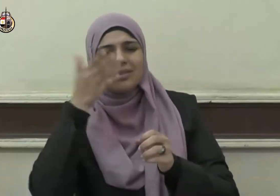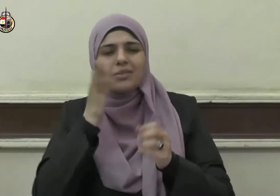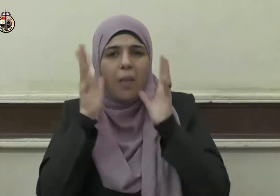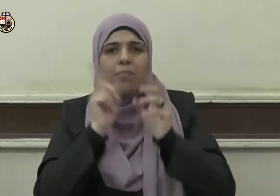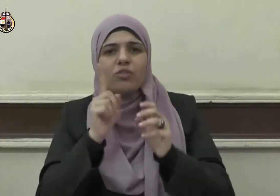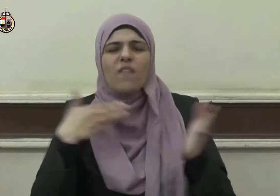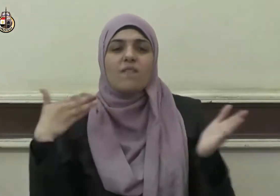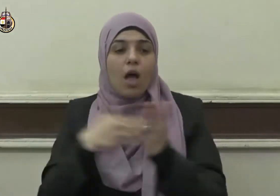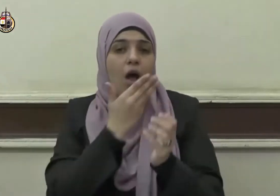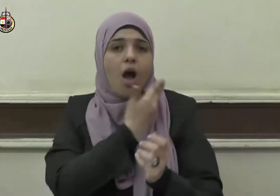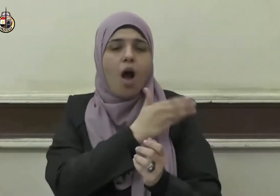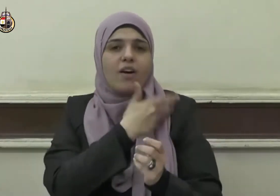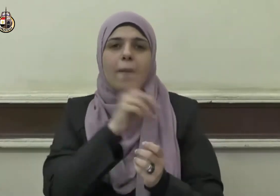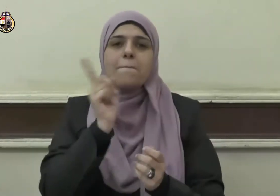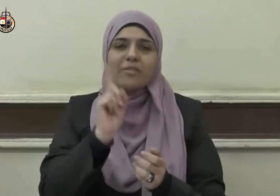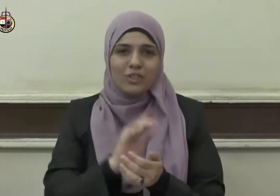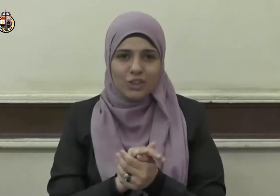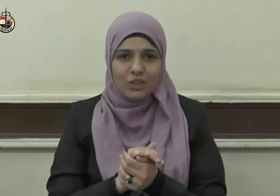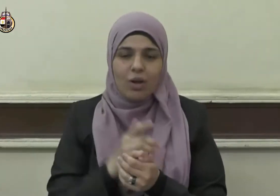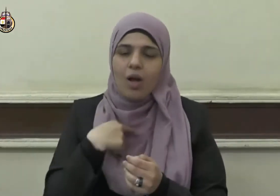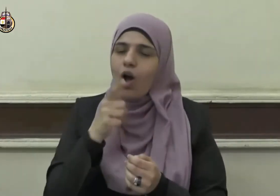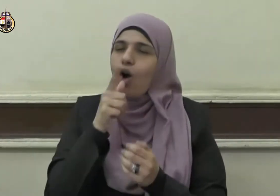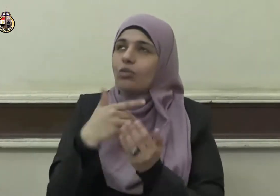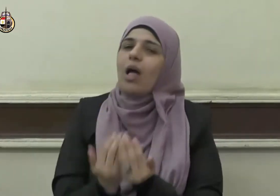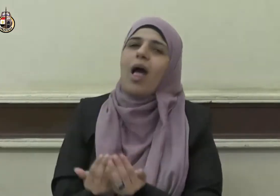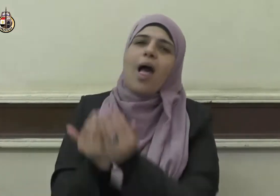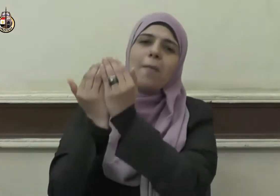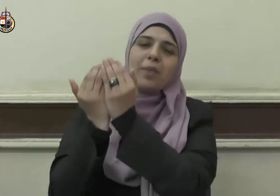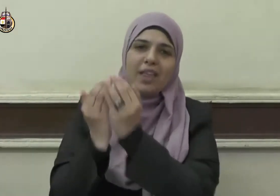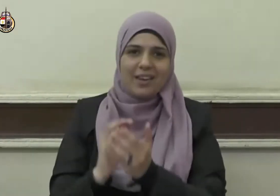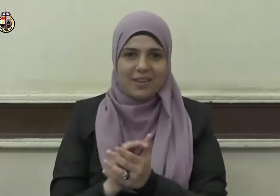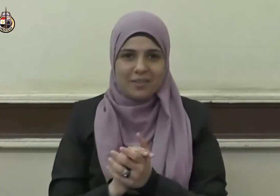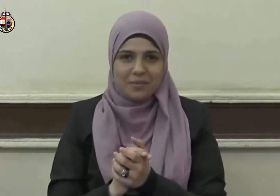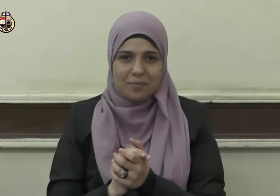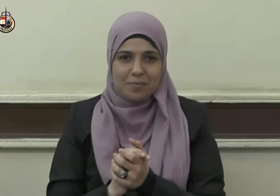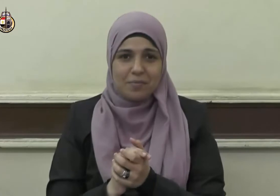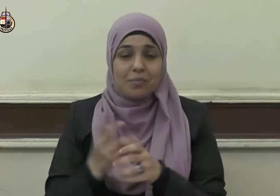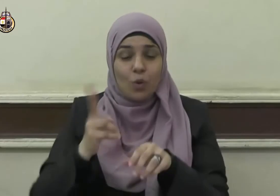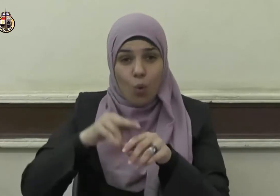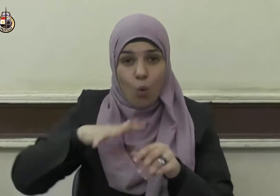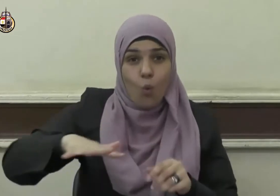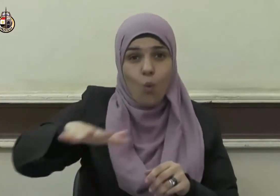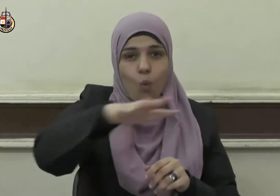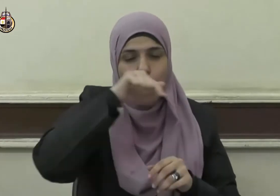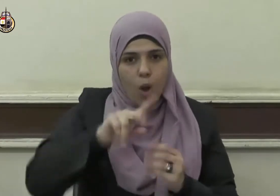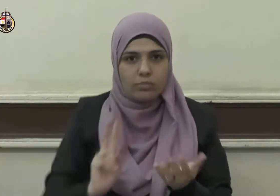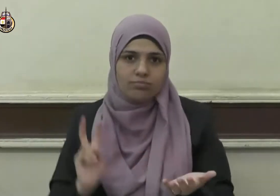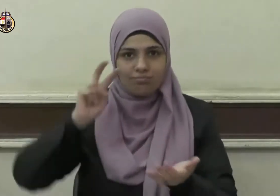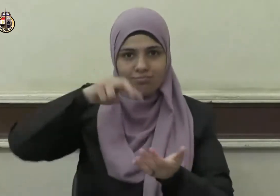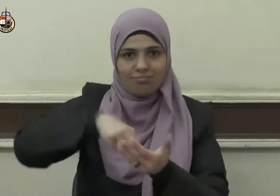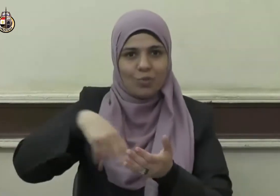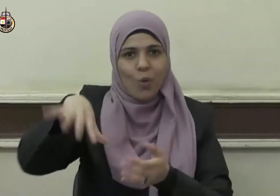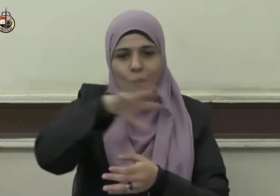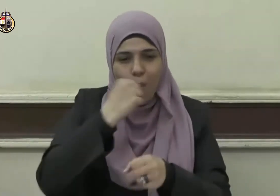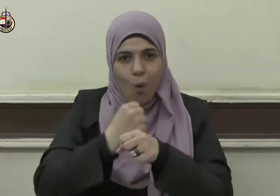يغفر له فقلت آمين ونحن نستعد استقبال هذا الضيف